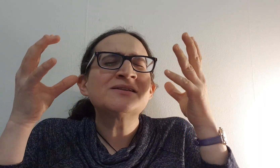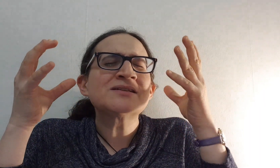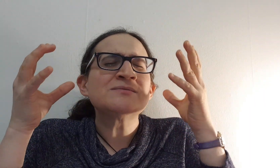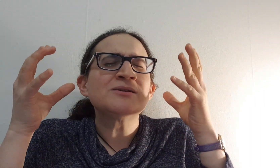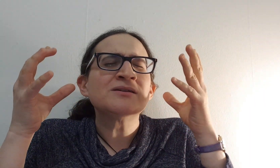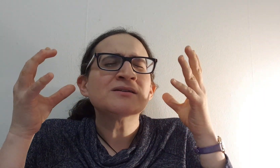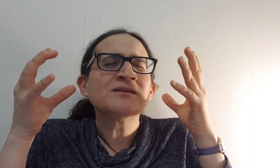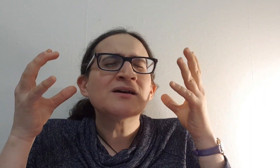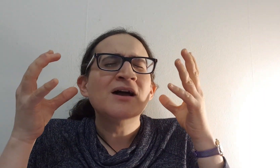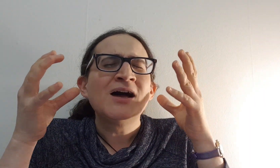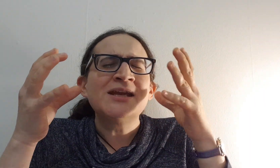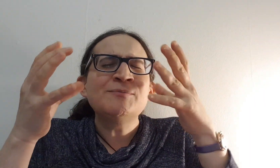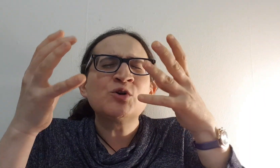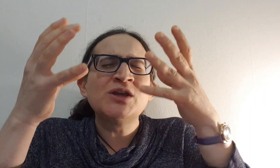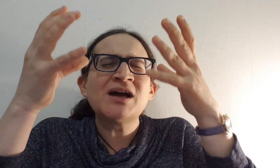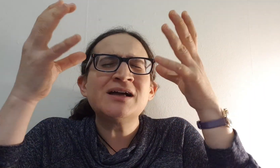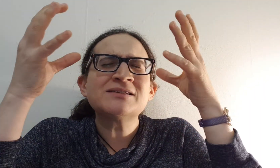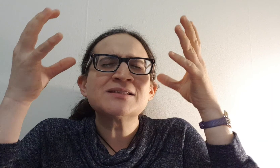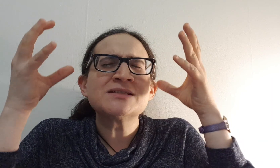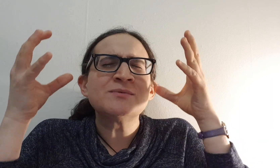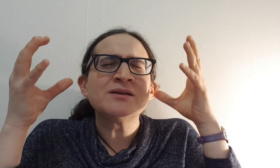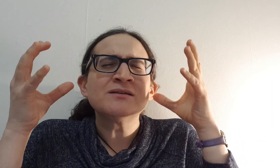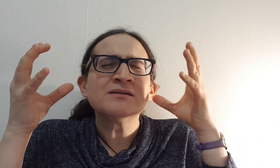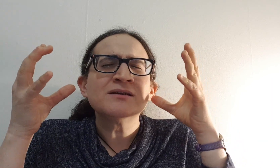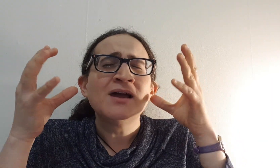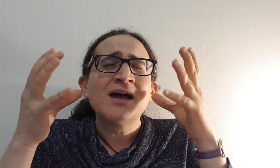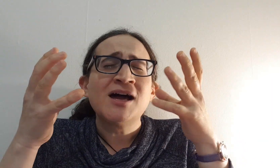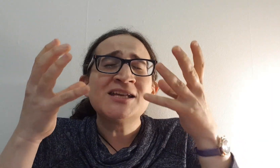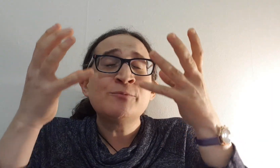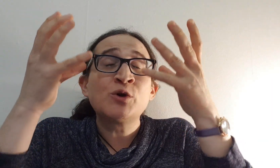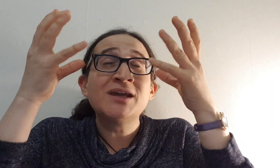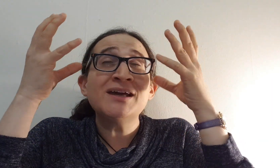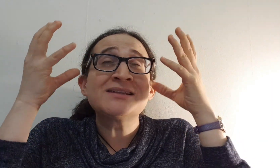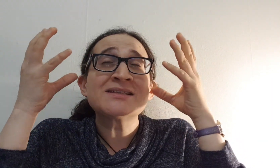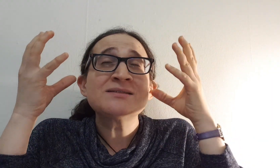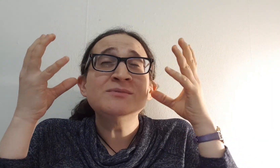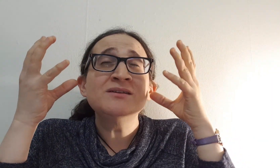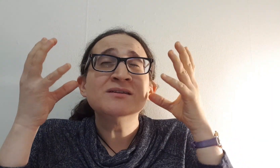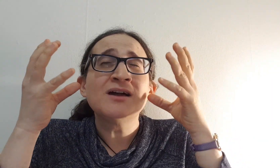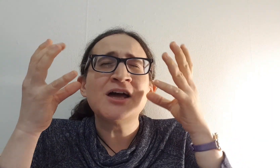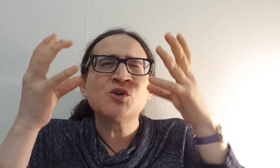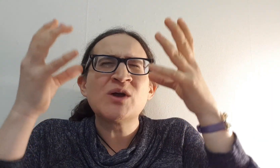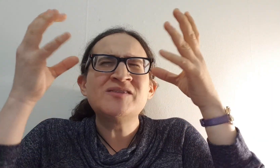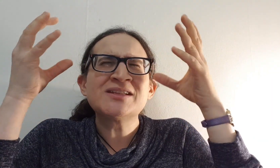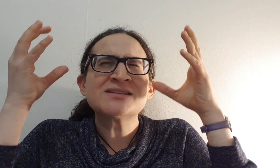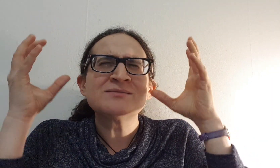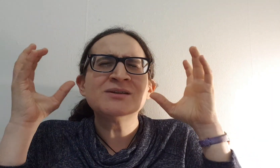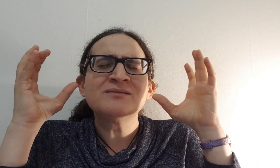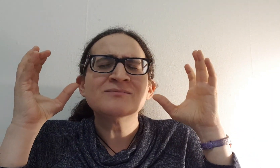את עצמי אני מוכירה את עצמי אני מוכיר את עצמי אני אוהבת עצמי